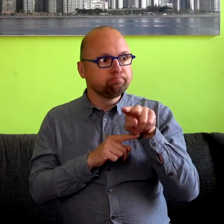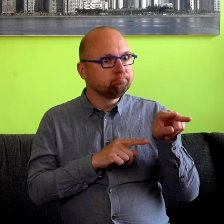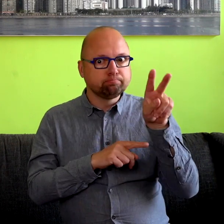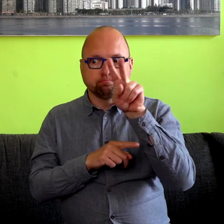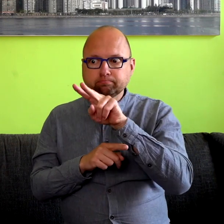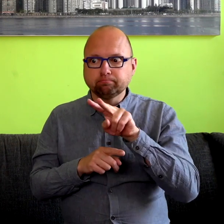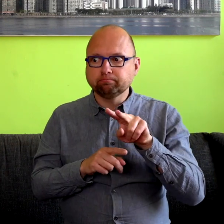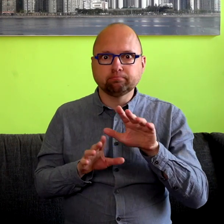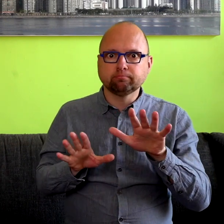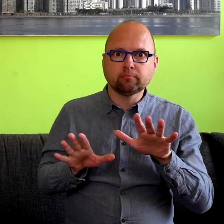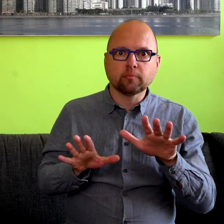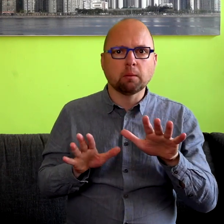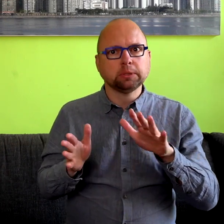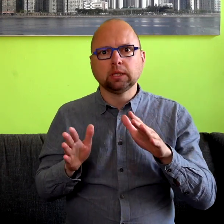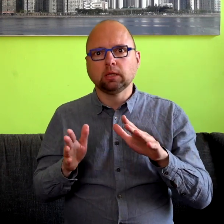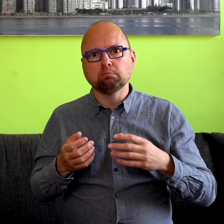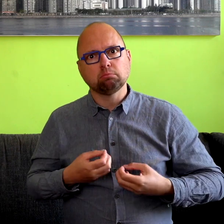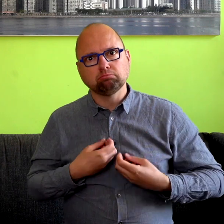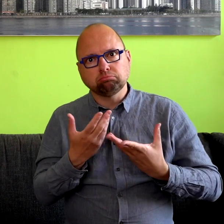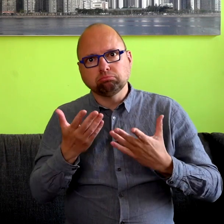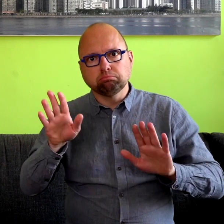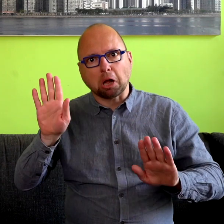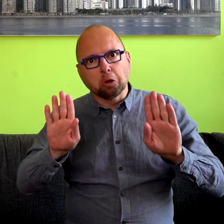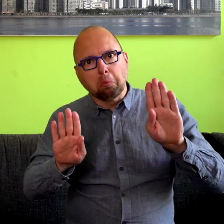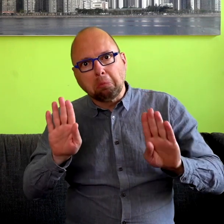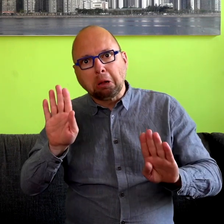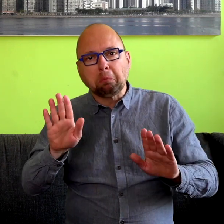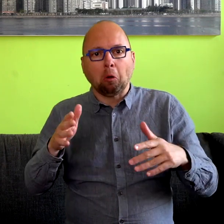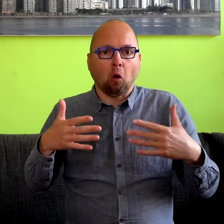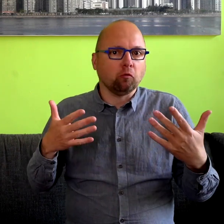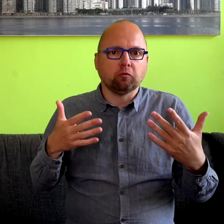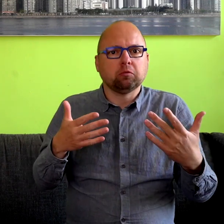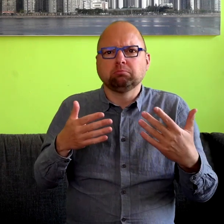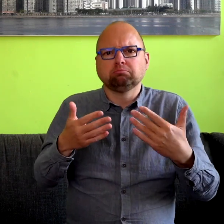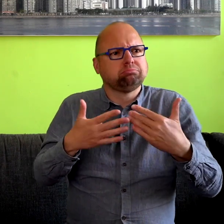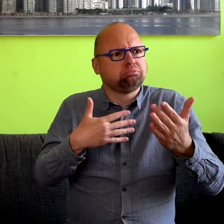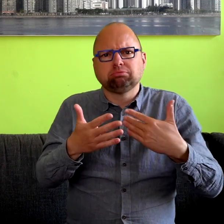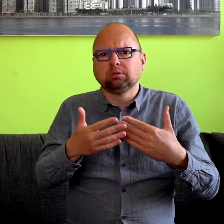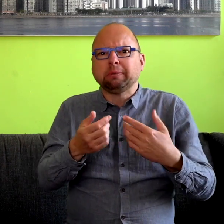misschien dingen uit op een soort pantomimische manier. We gaan vanzelf zorgen dat we iets